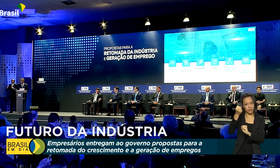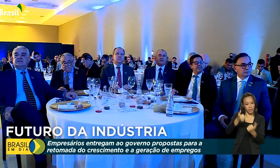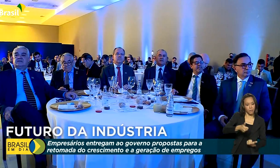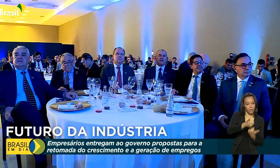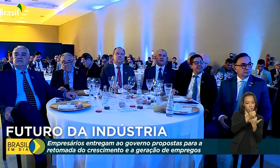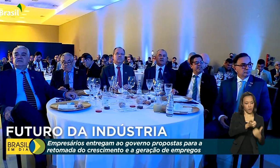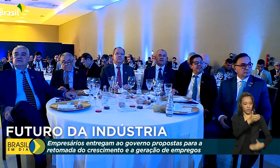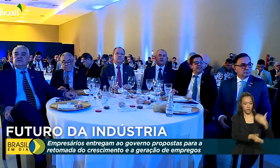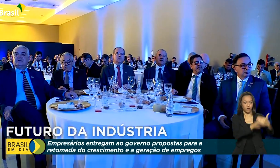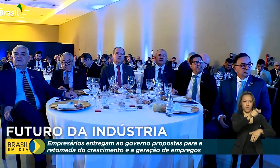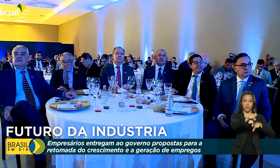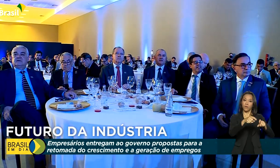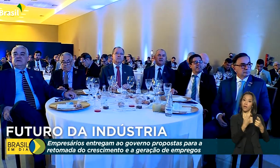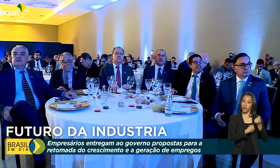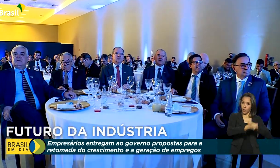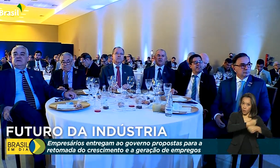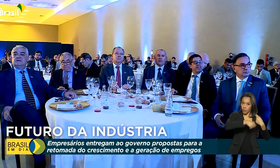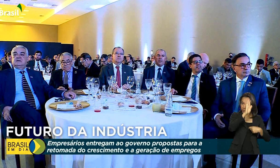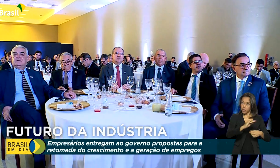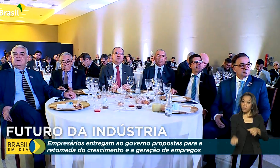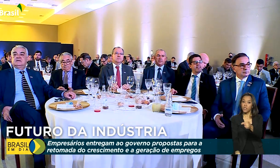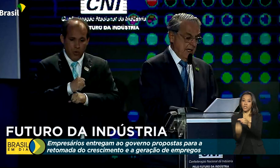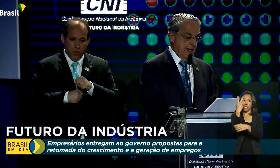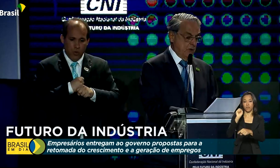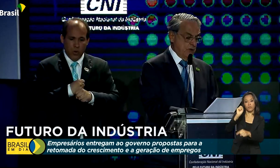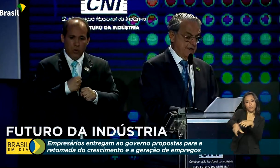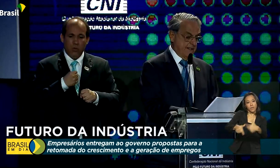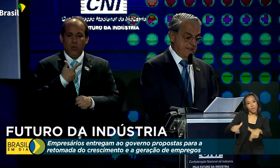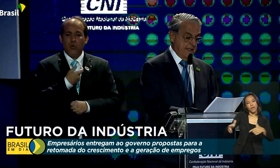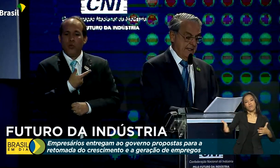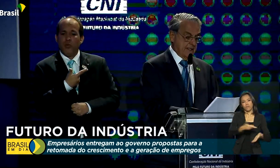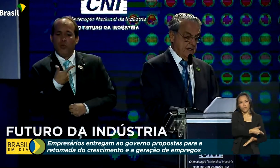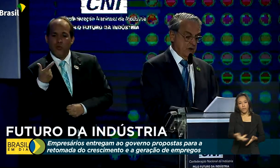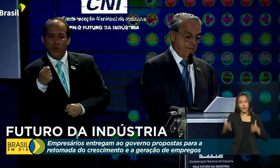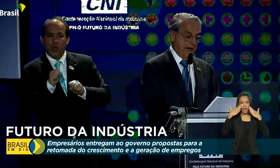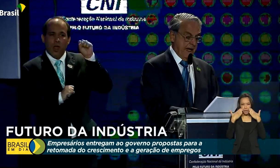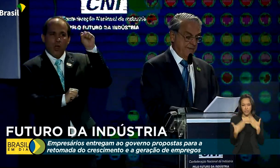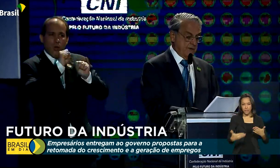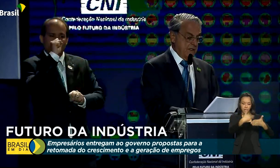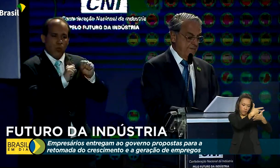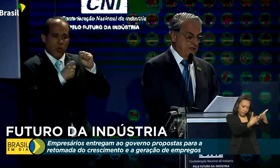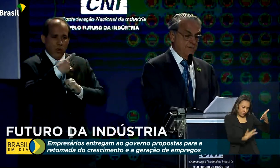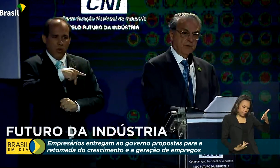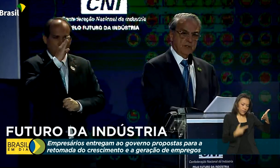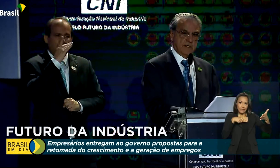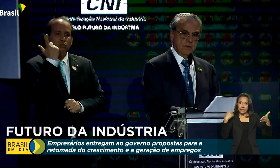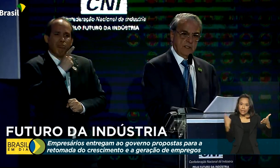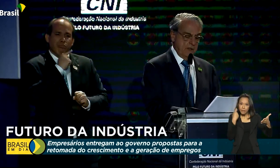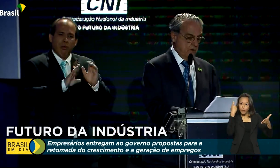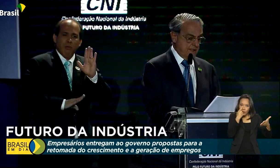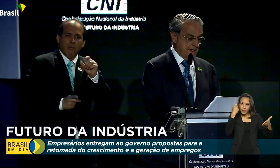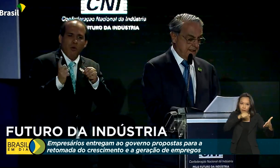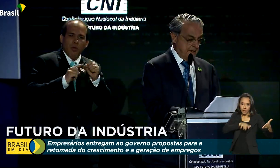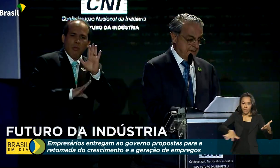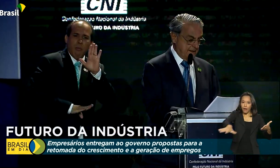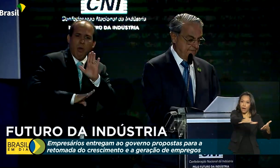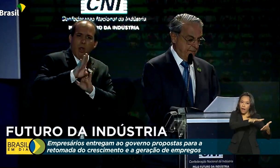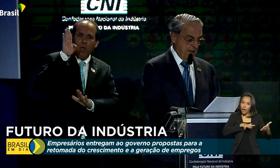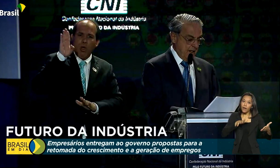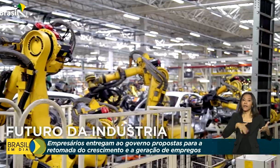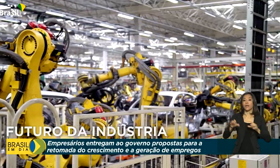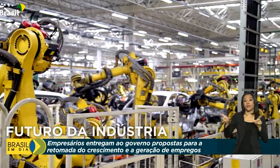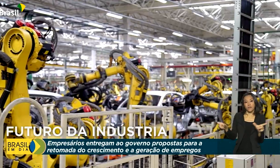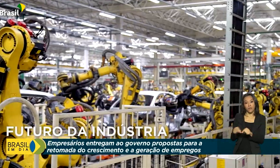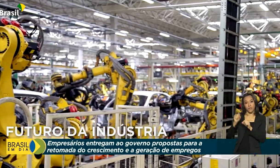do Brasil e para a geração de empregos, foram apresentados dados que preocupam o setor. De acordo com a